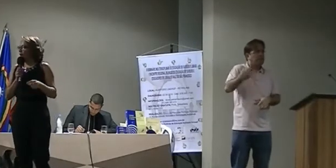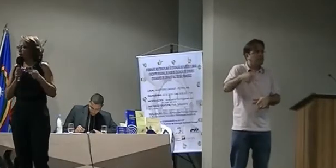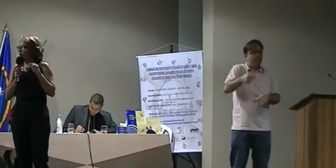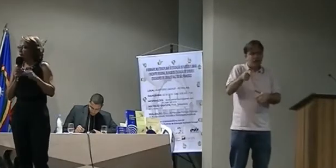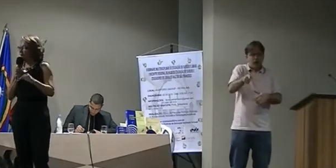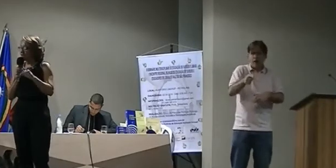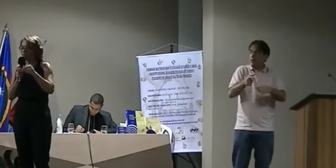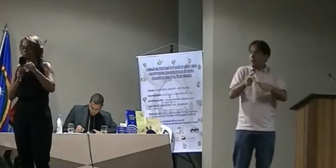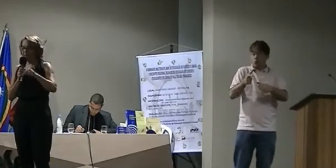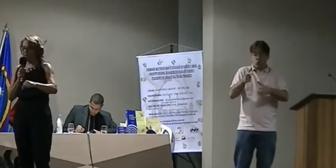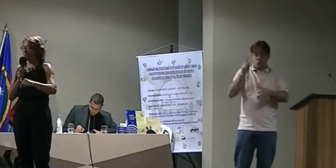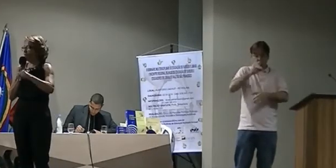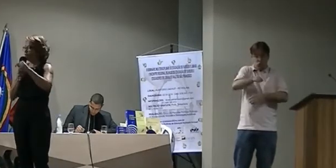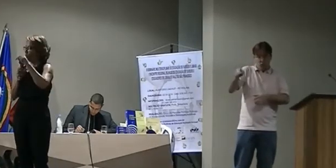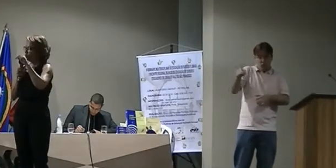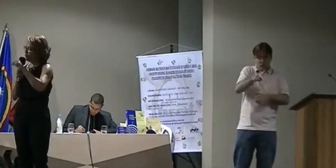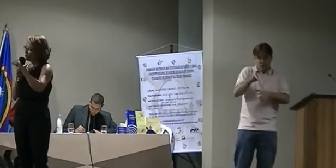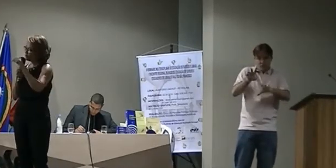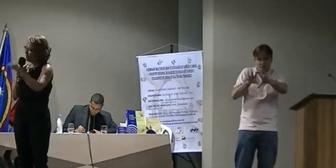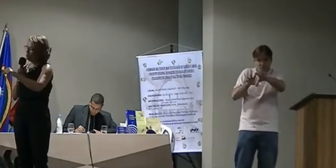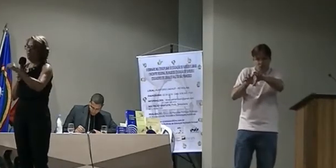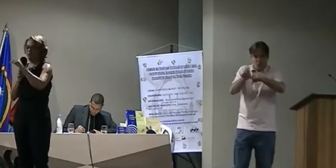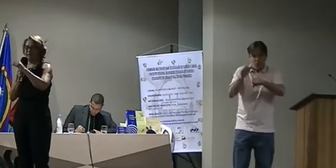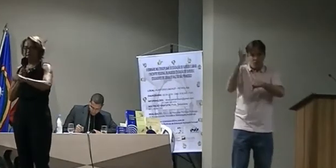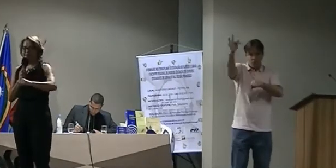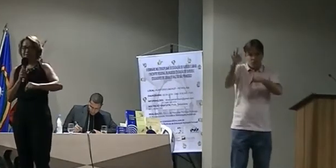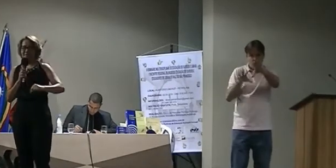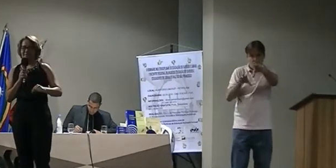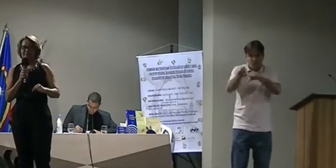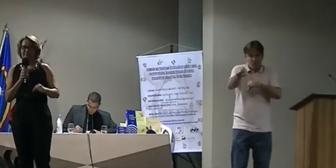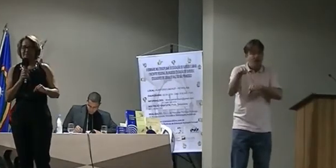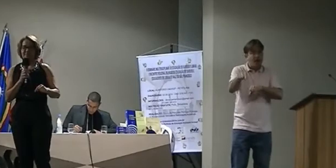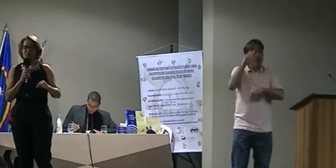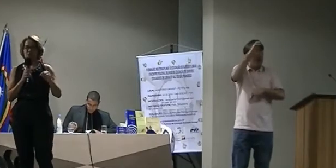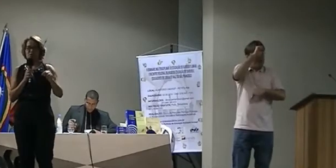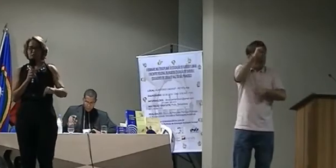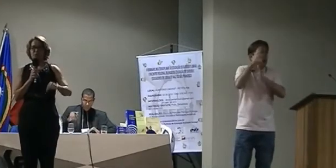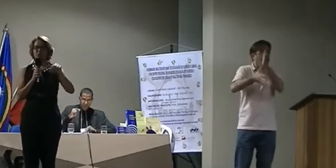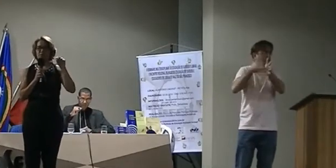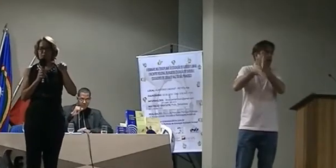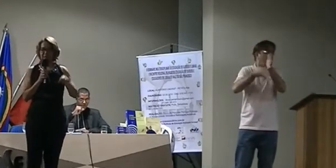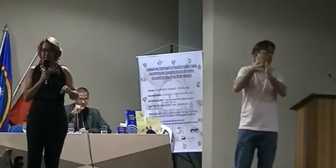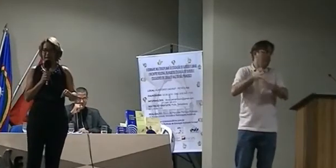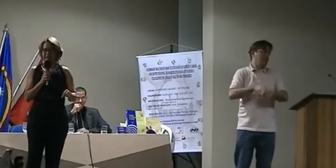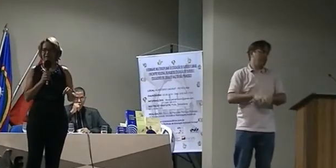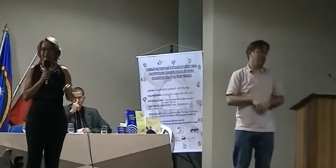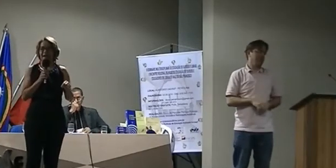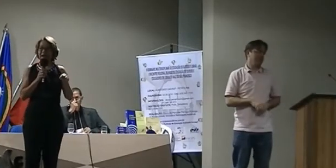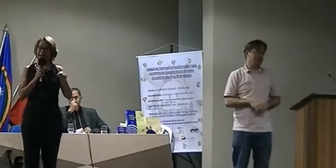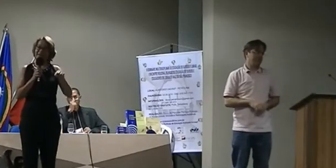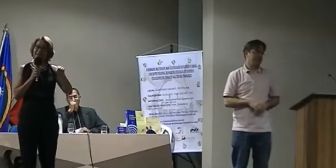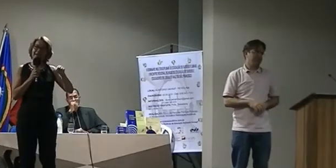Essa formação que o nosso aluno merece, nós temos que buscar além